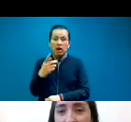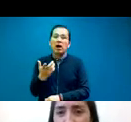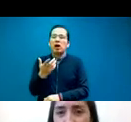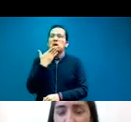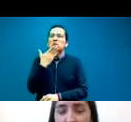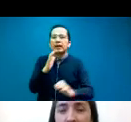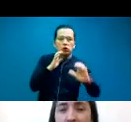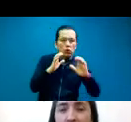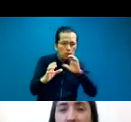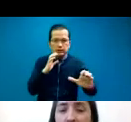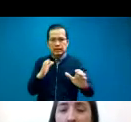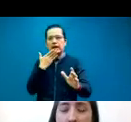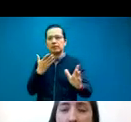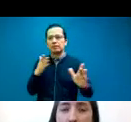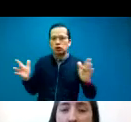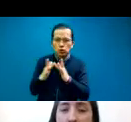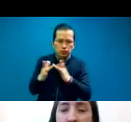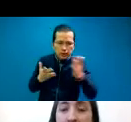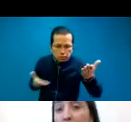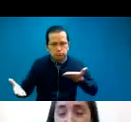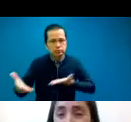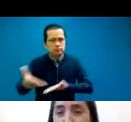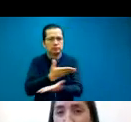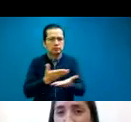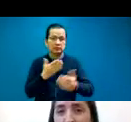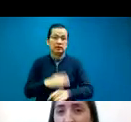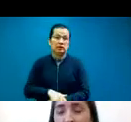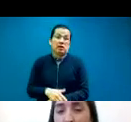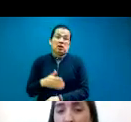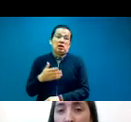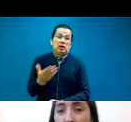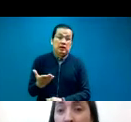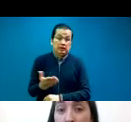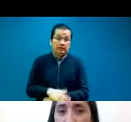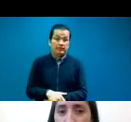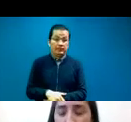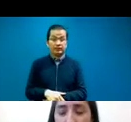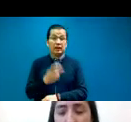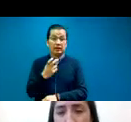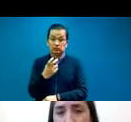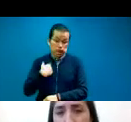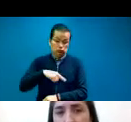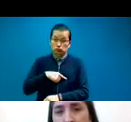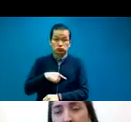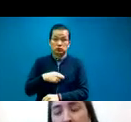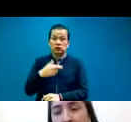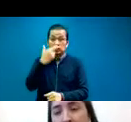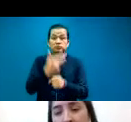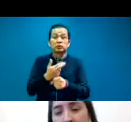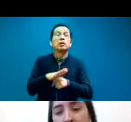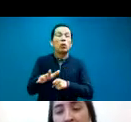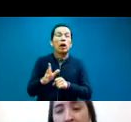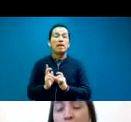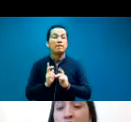interacciones, y bueno, nosotros ahí actuamos de puente. Entonces,